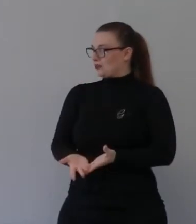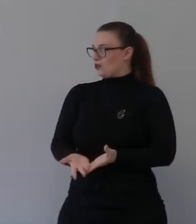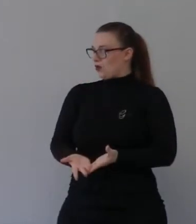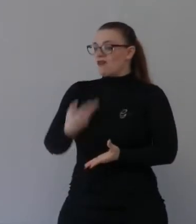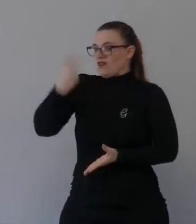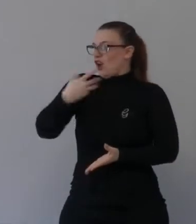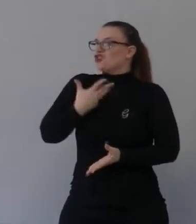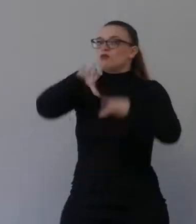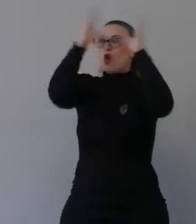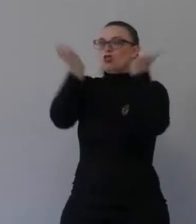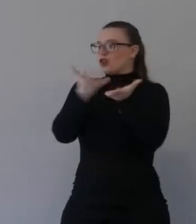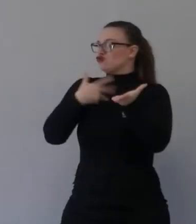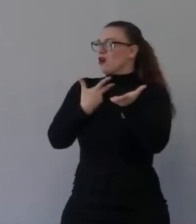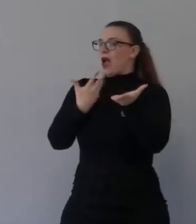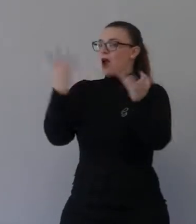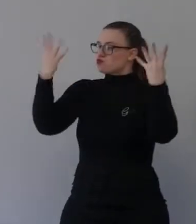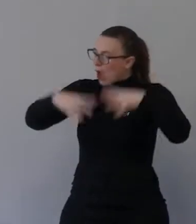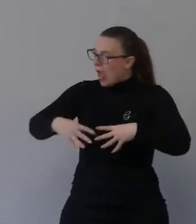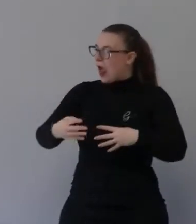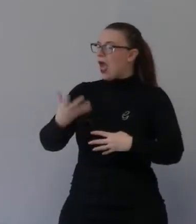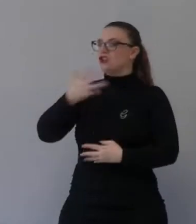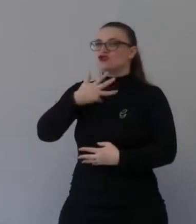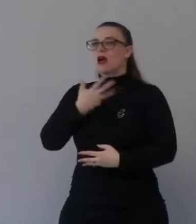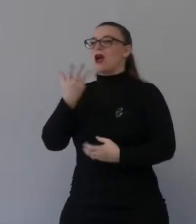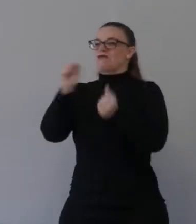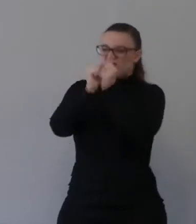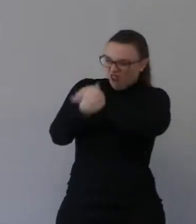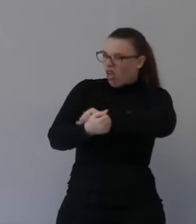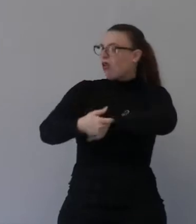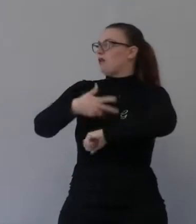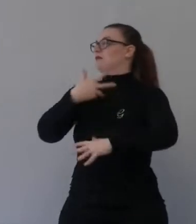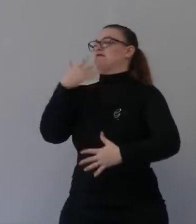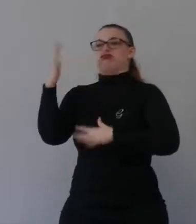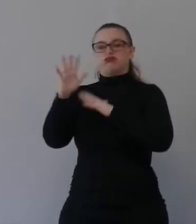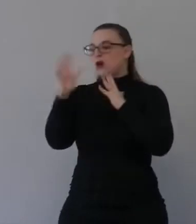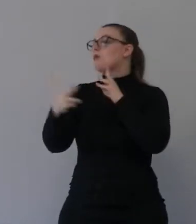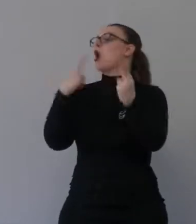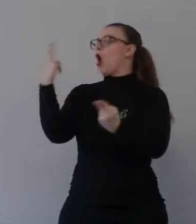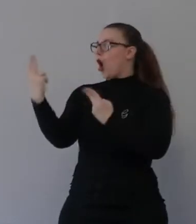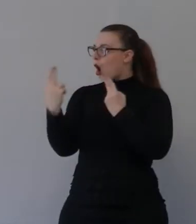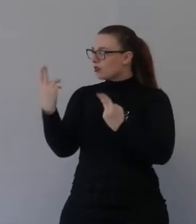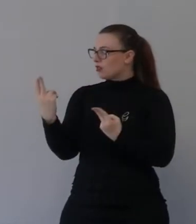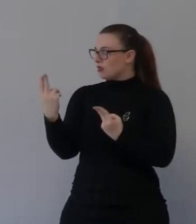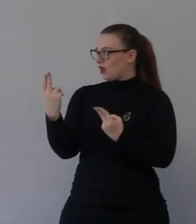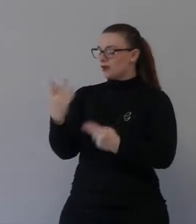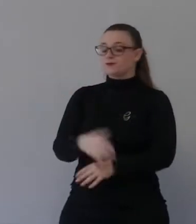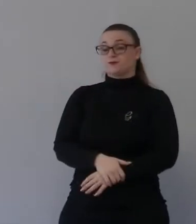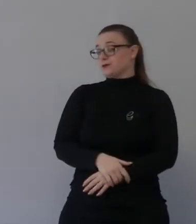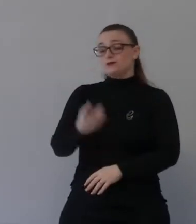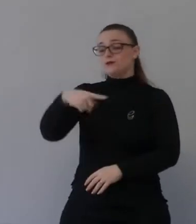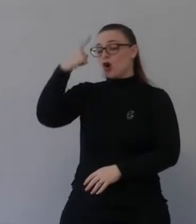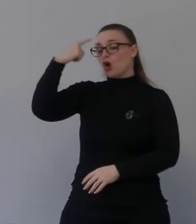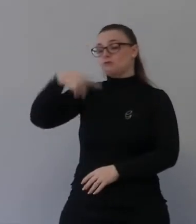sono le guerre loro ce ne possono dire qualche cosa delle vere che ci sono dove c'è la morte e qui tutti quanti la conosciamo